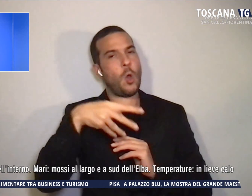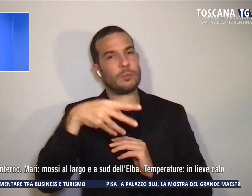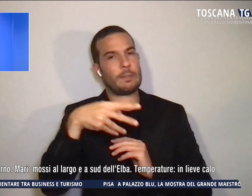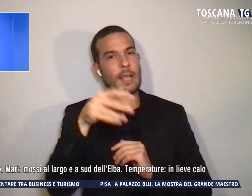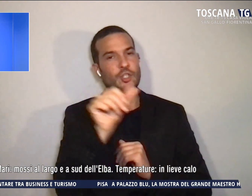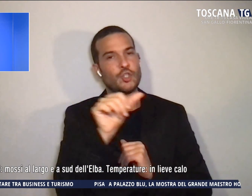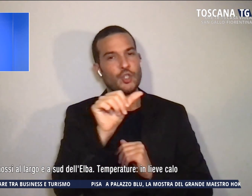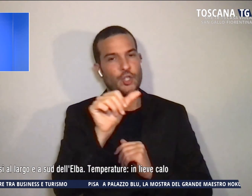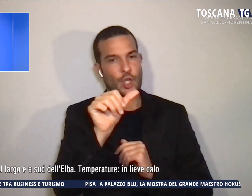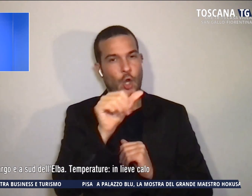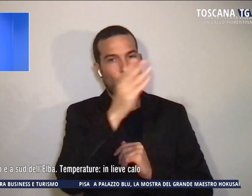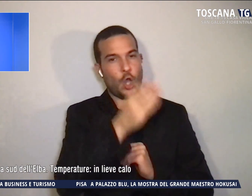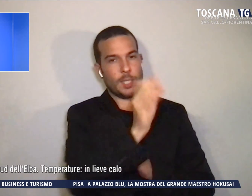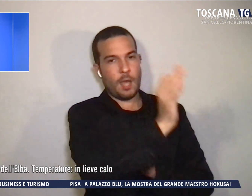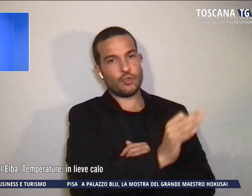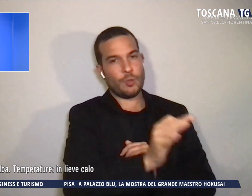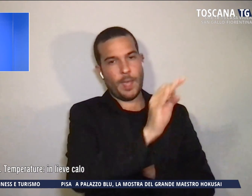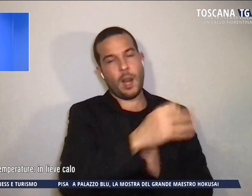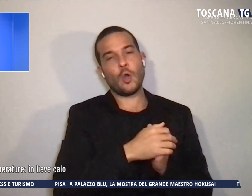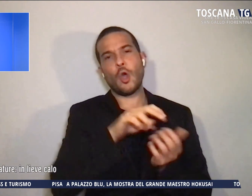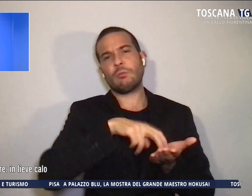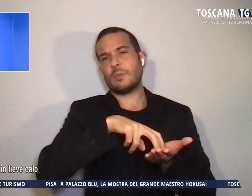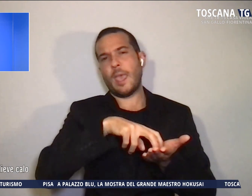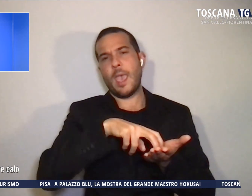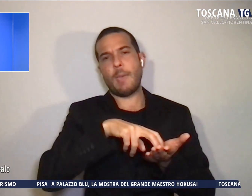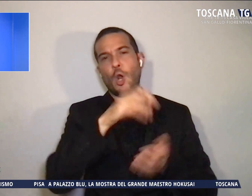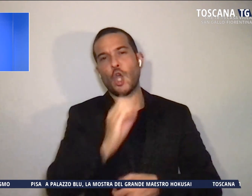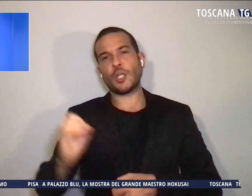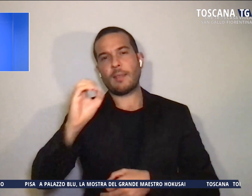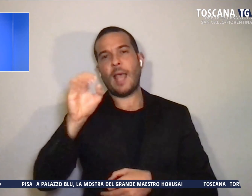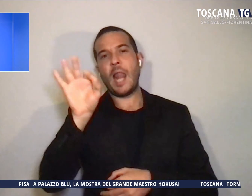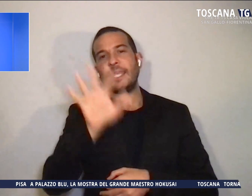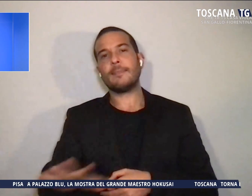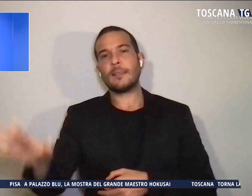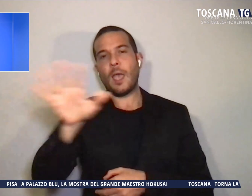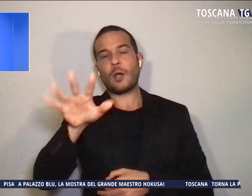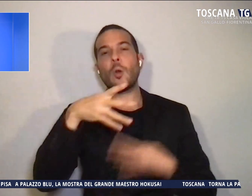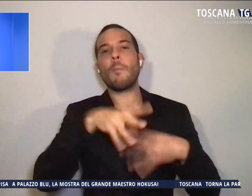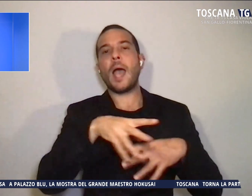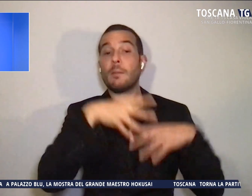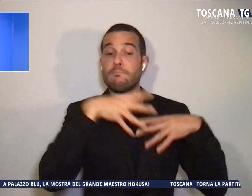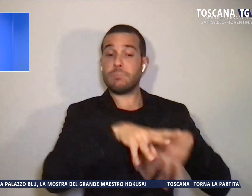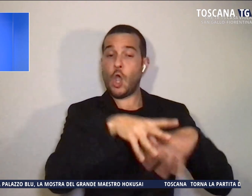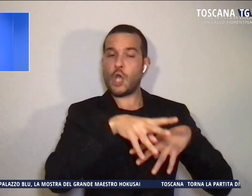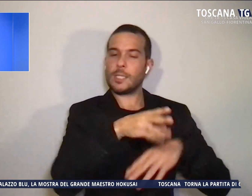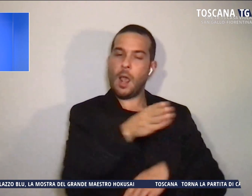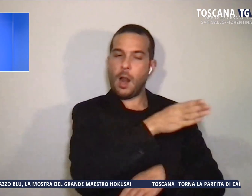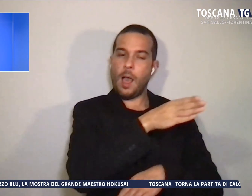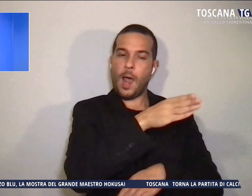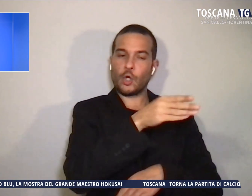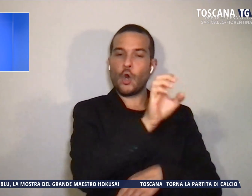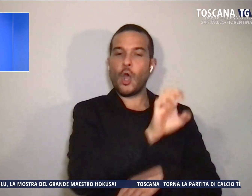arcipelago, deboli orientali nell'interno. Mari mossi a largo e a sud dell'erba.